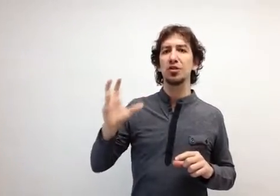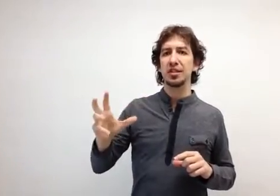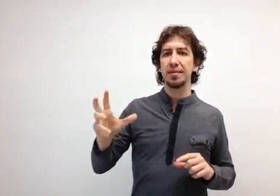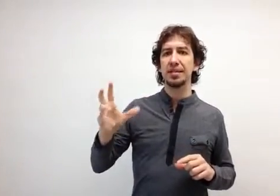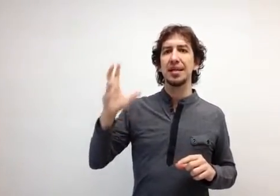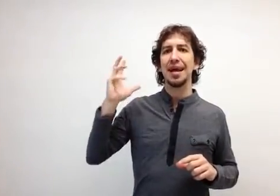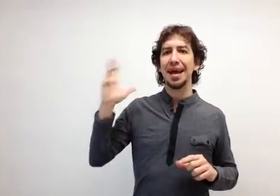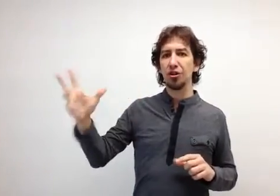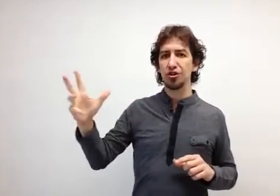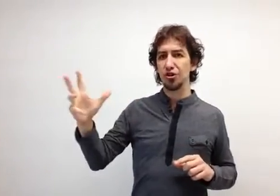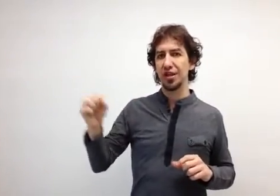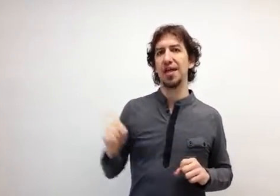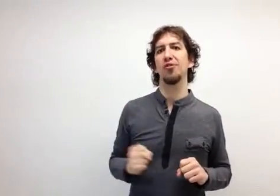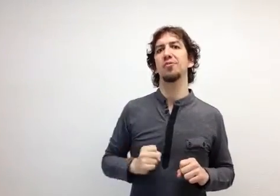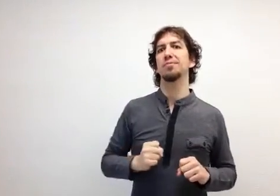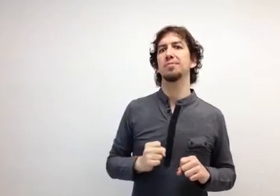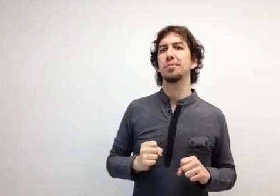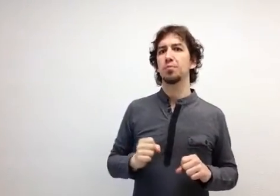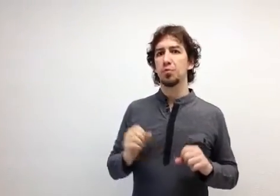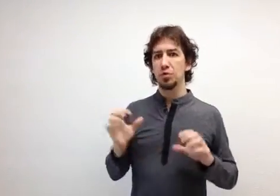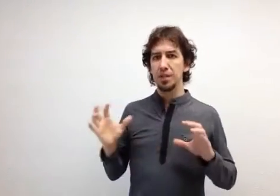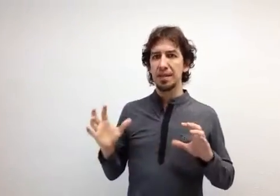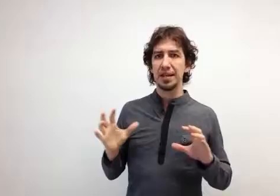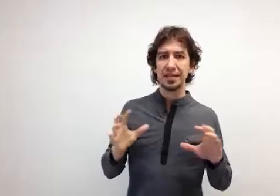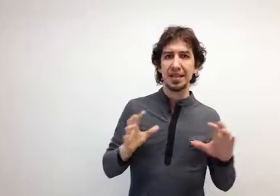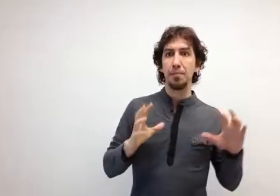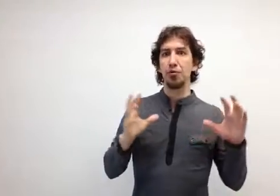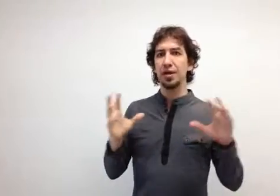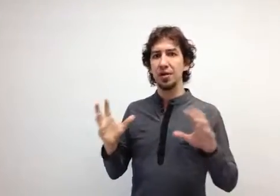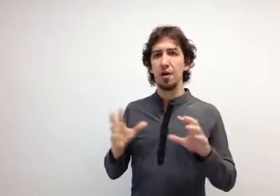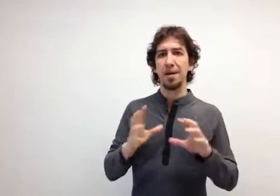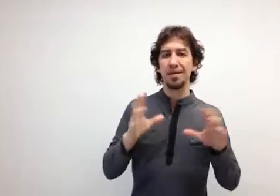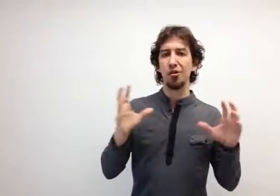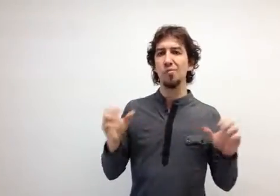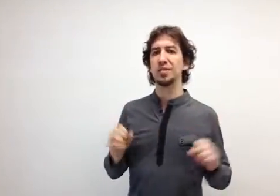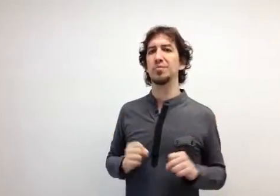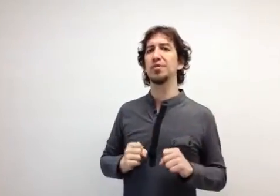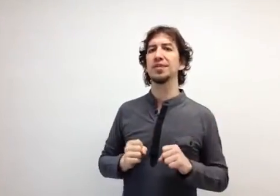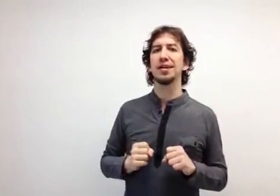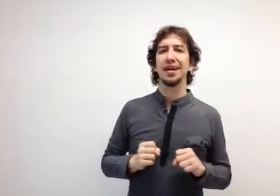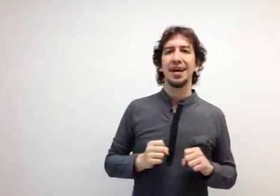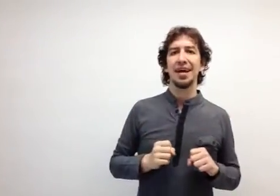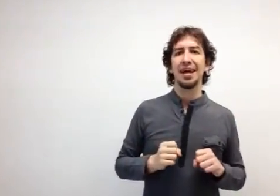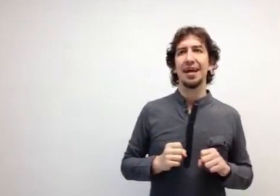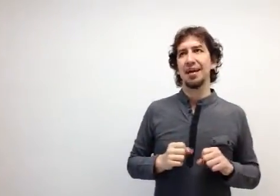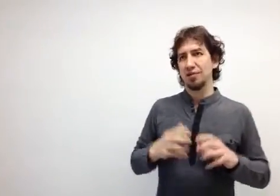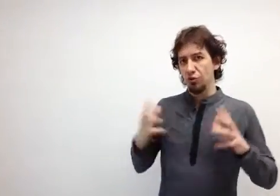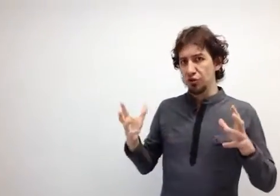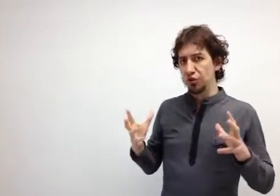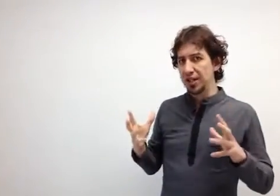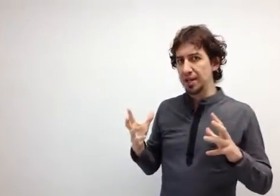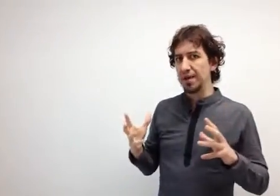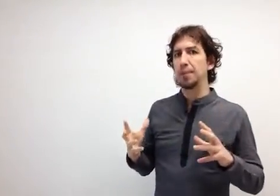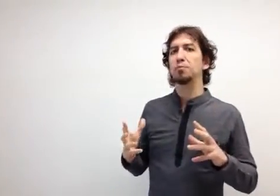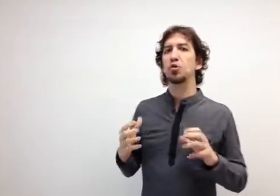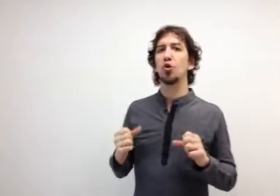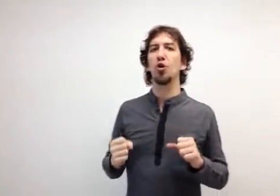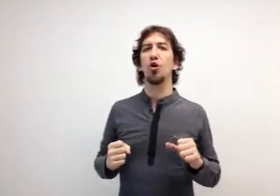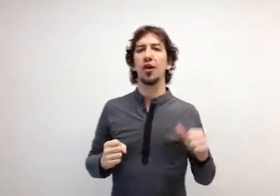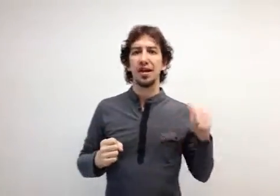escribís en otro ordenador. Un tema interesante, ¿por qué no aparece lo mismo? Todo eso tiene que ver con el